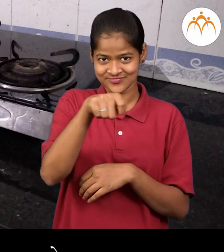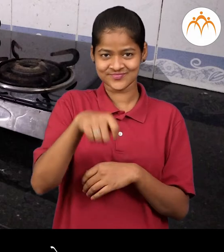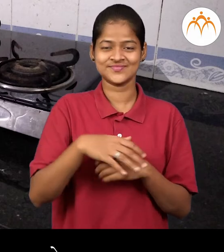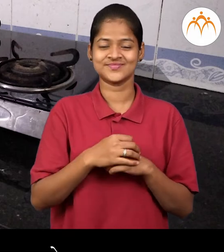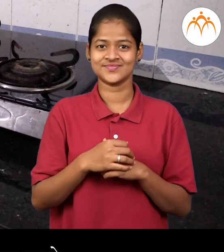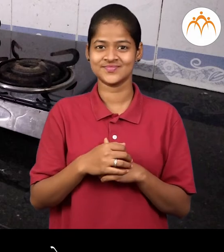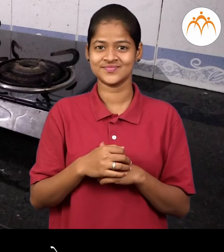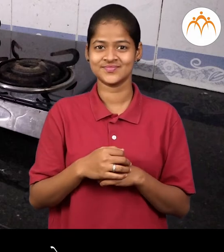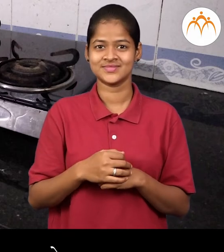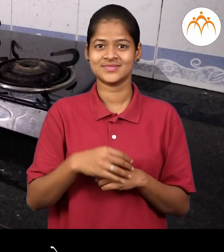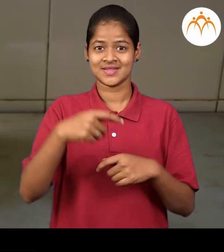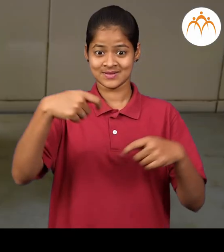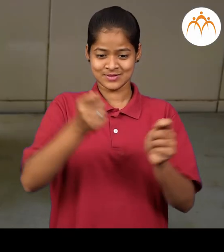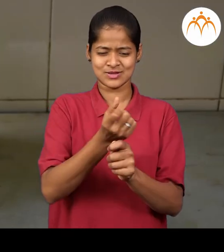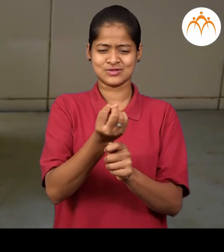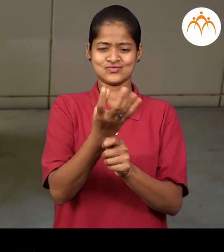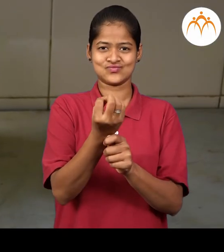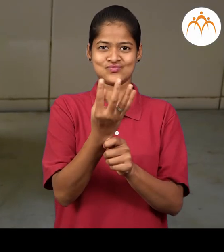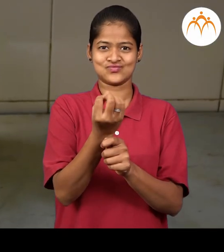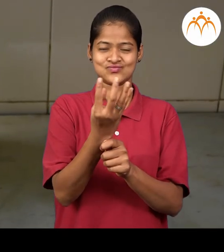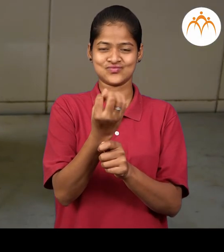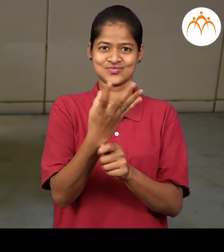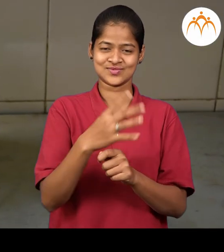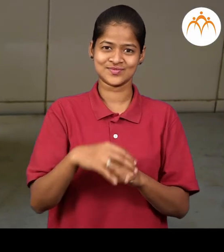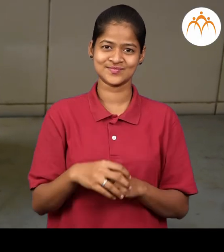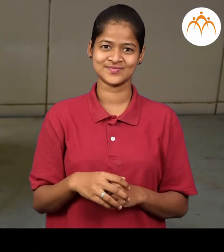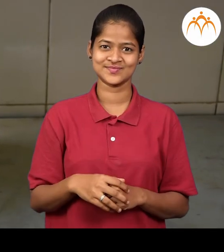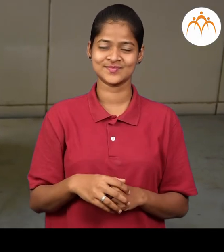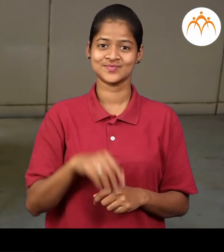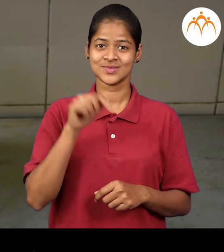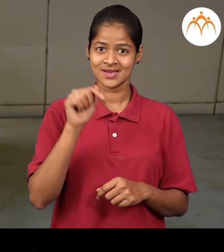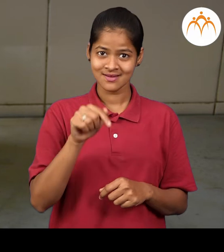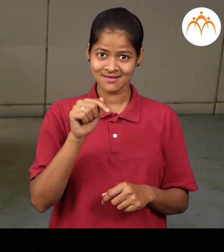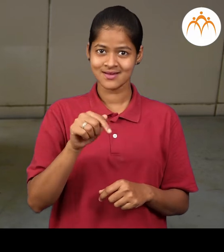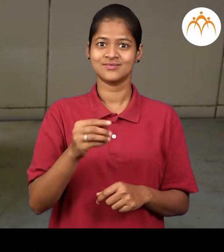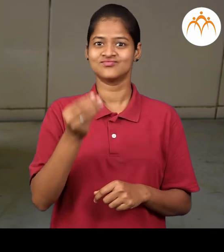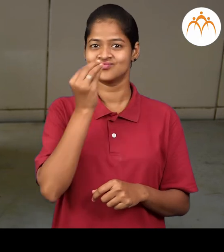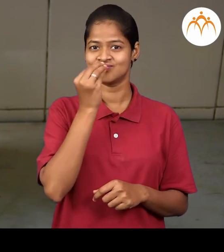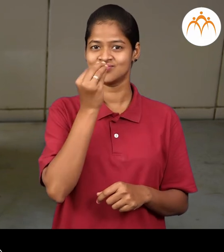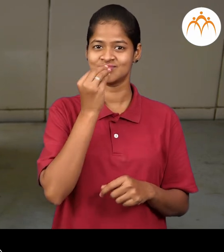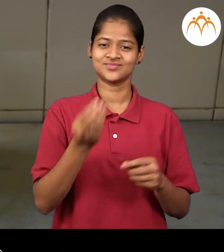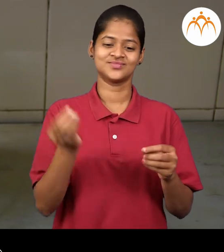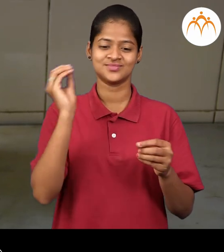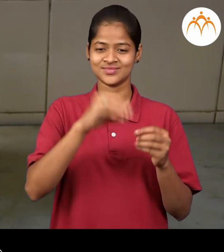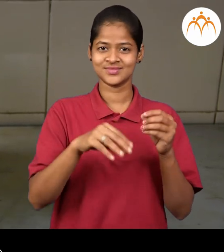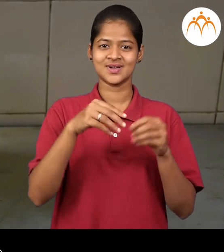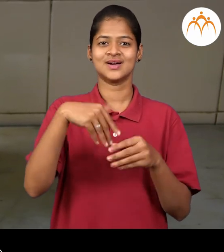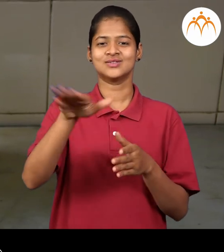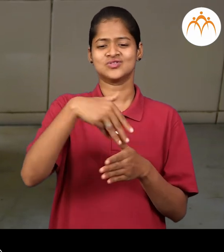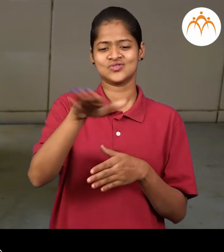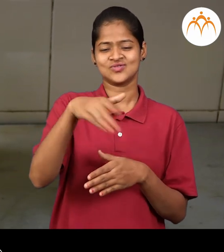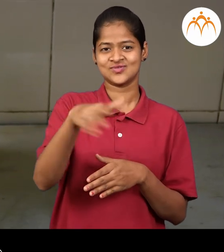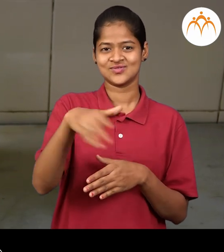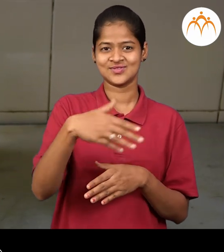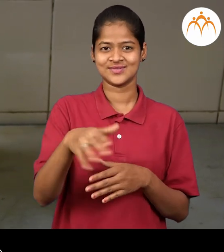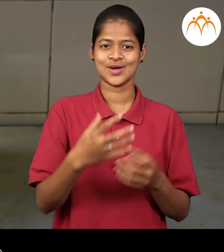कुकर प्रेशर कुकर कुकर मध्ये अन्न